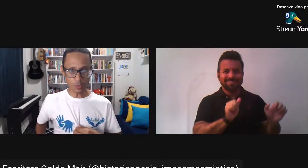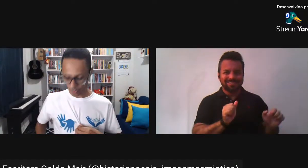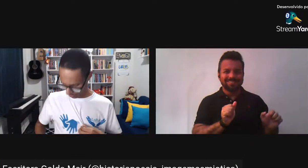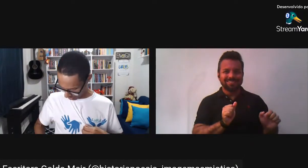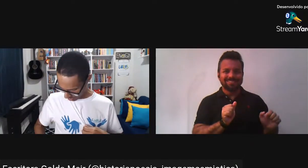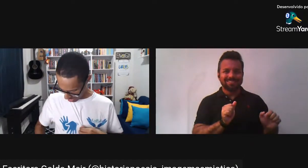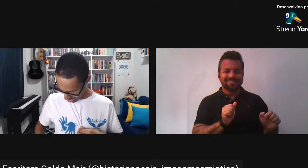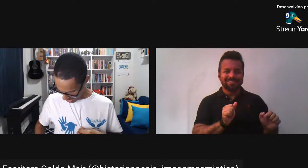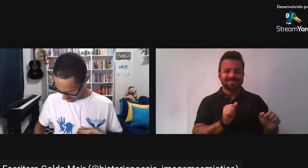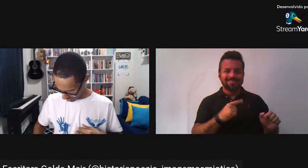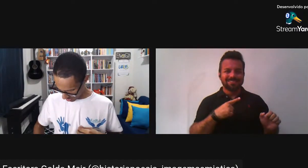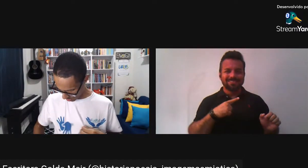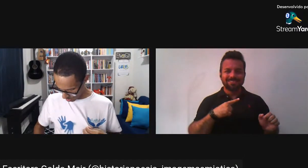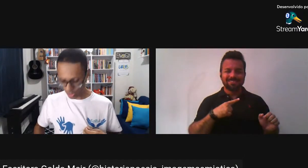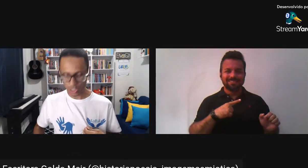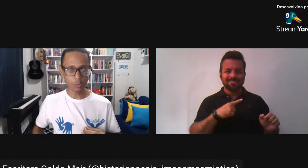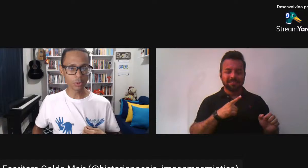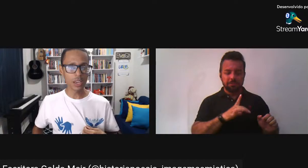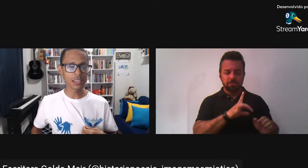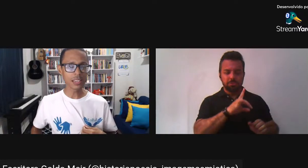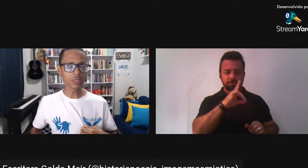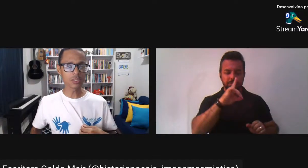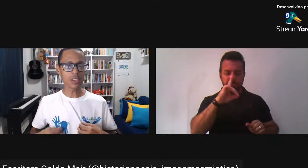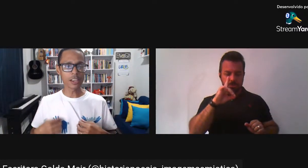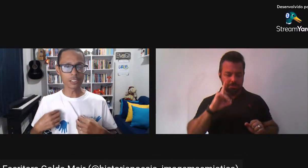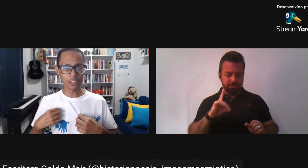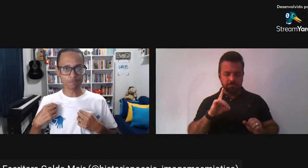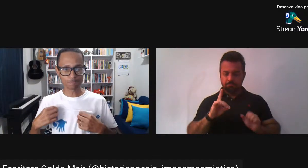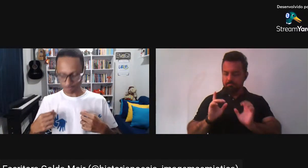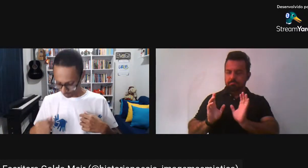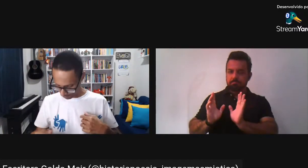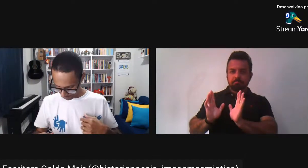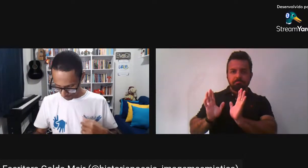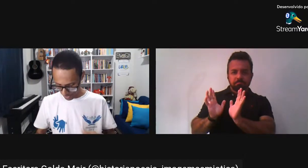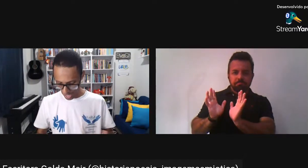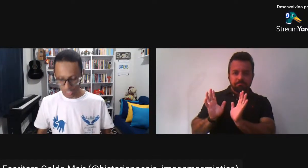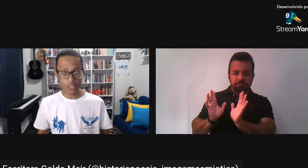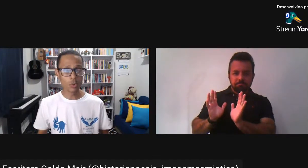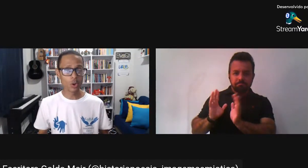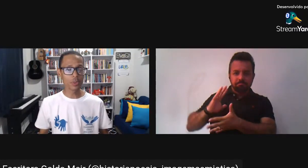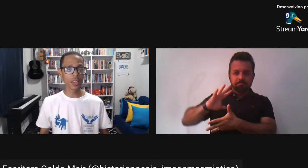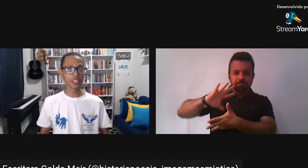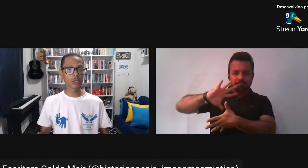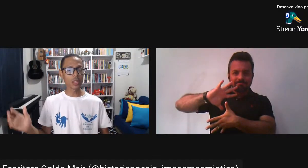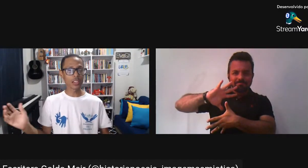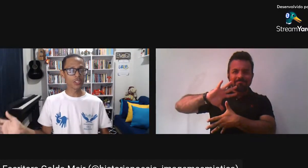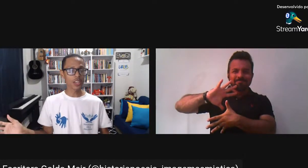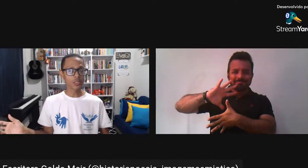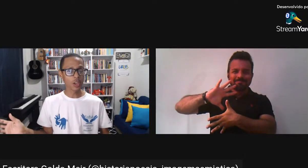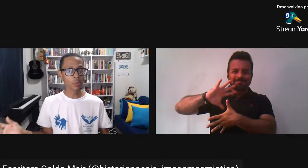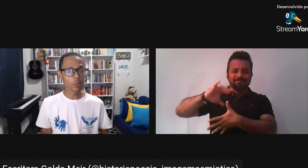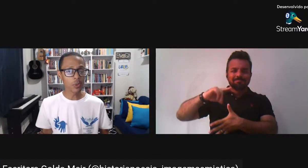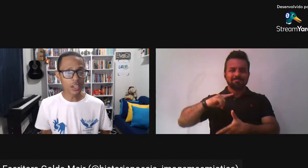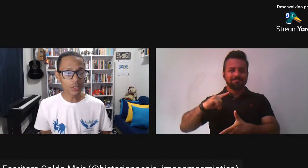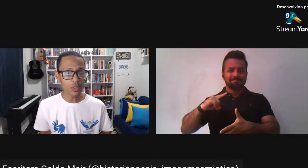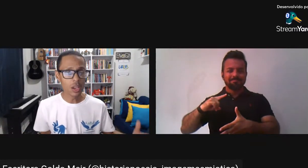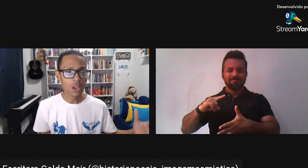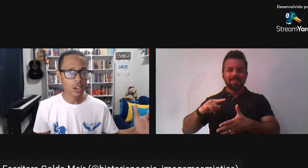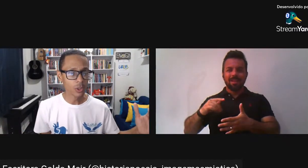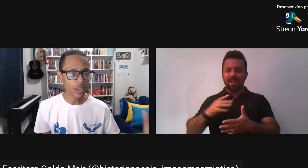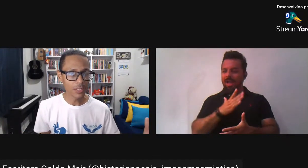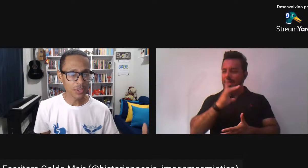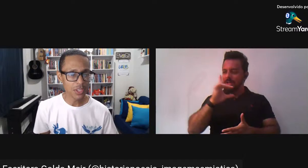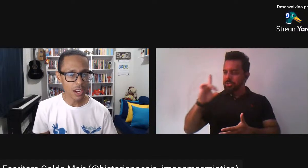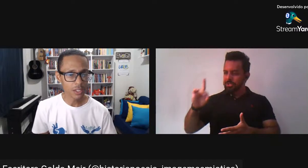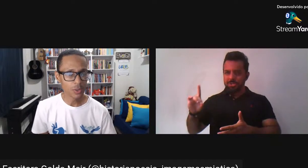direito O logotipo da língua de sinais Aqui no meu ambiente Do lado direito tem o meu piano